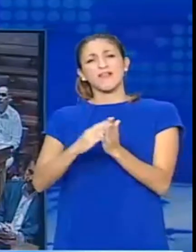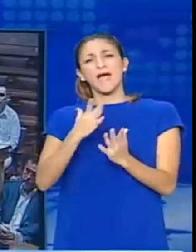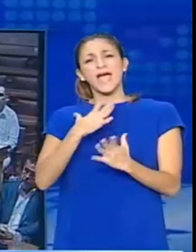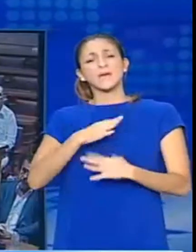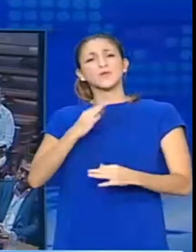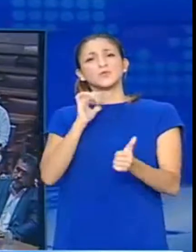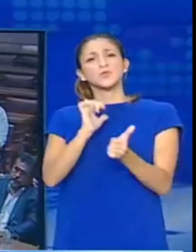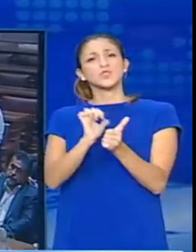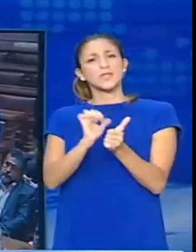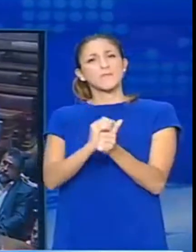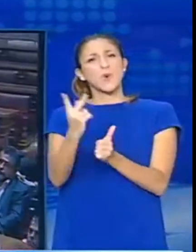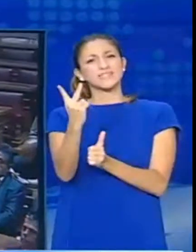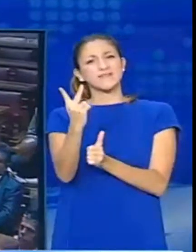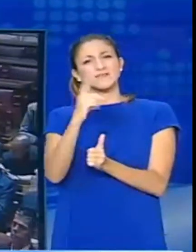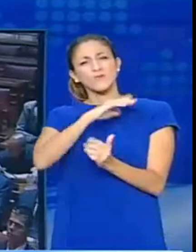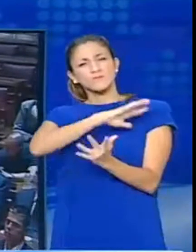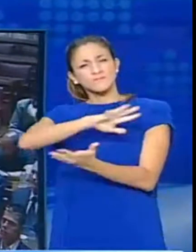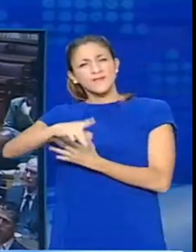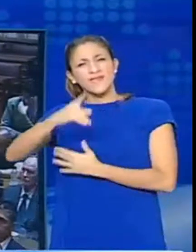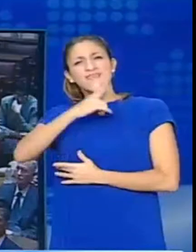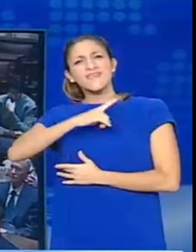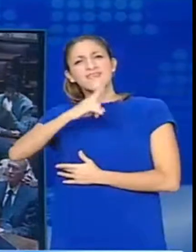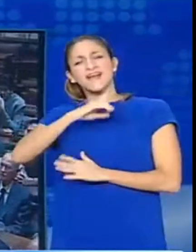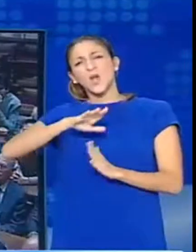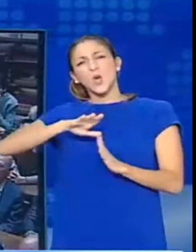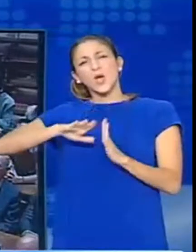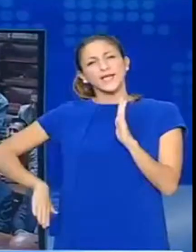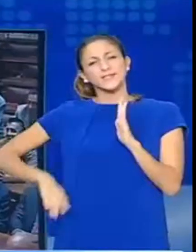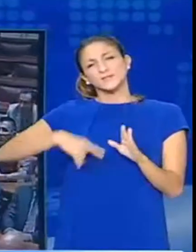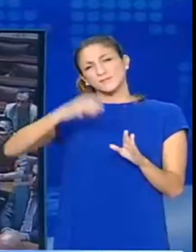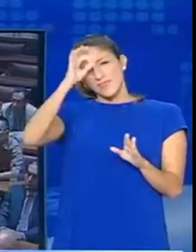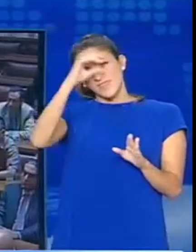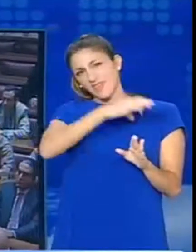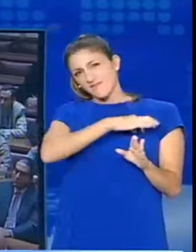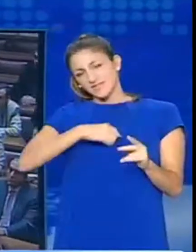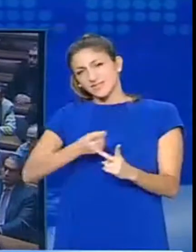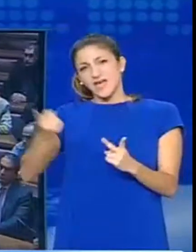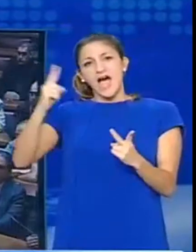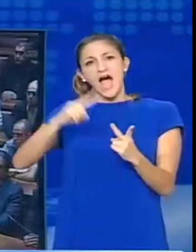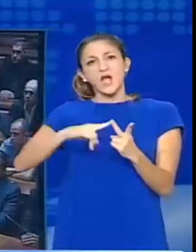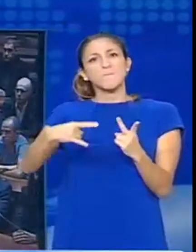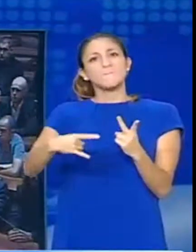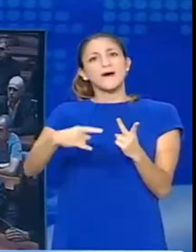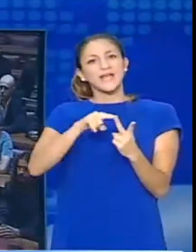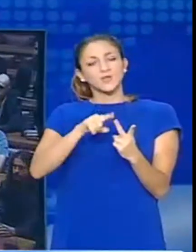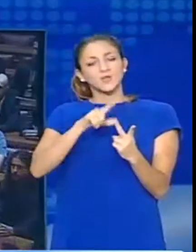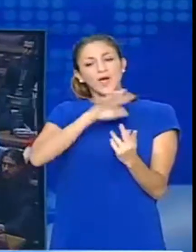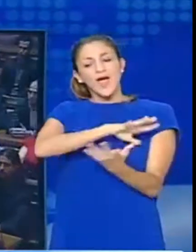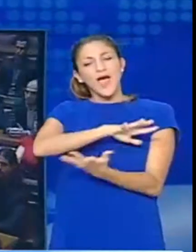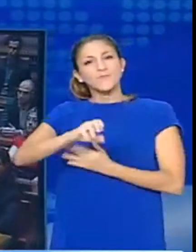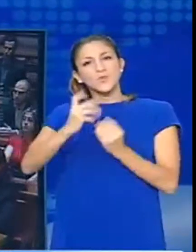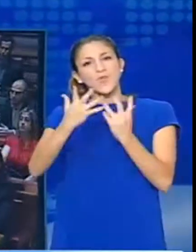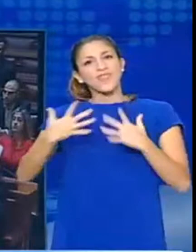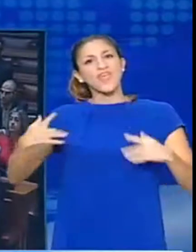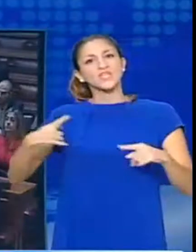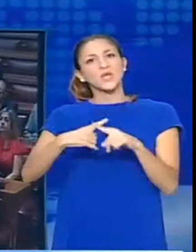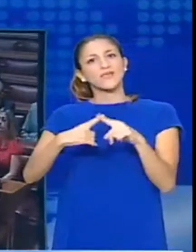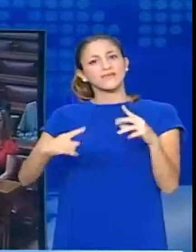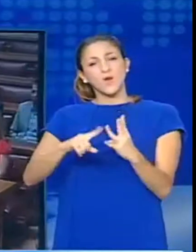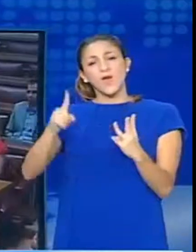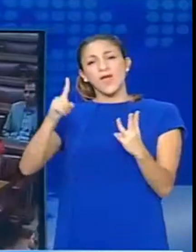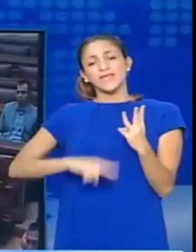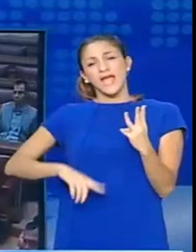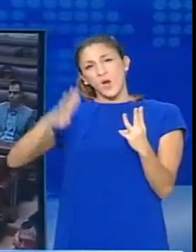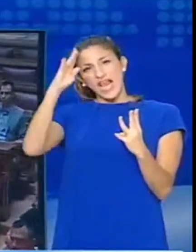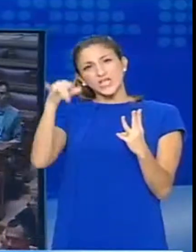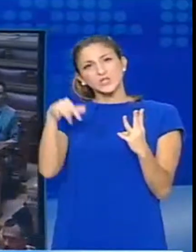Ηλία Κασιβιάρη για το επεισόδιο στη Χερσόνησο Ιρακλείου με τους αστυνομικούς διευθυντές τον Ηλία Παναγιώταρο για τα επεισόδια στο Χιτήριο και για τον